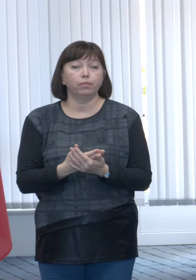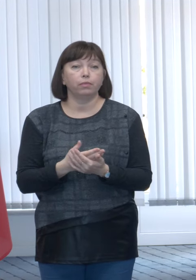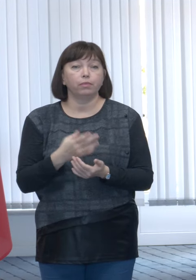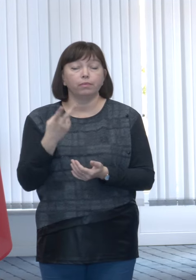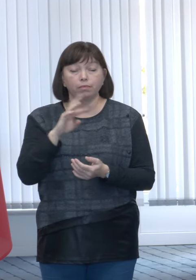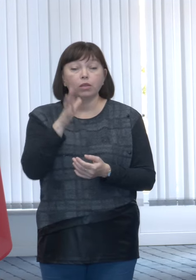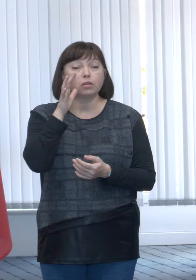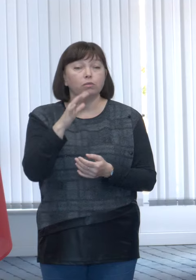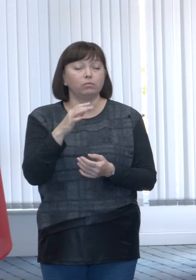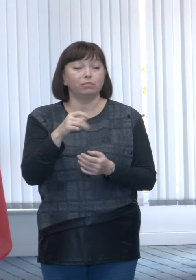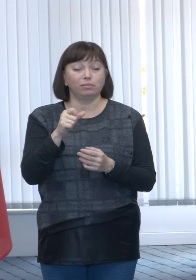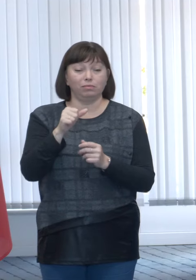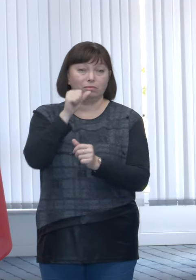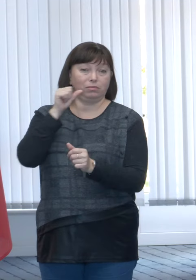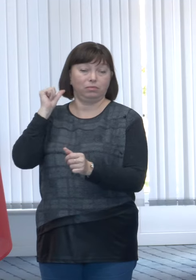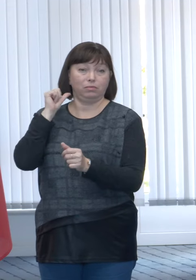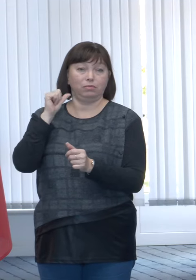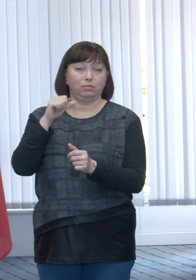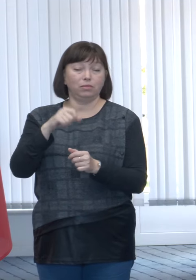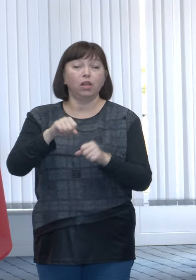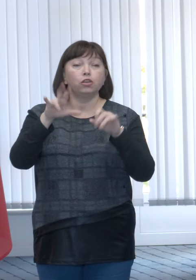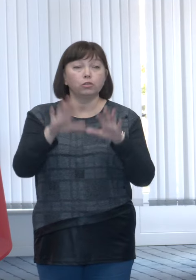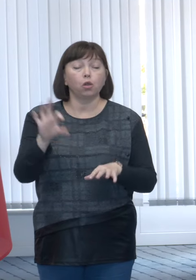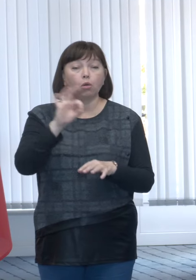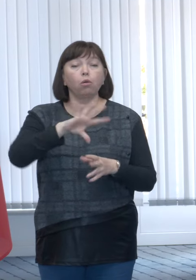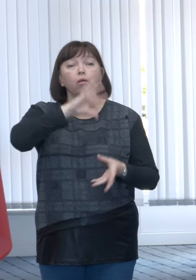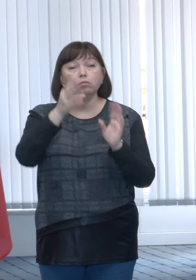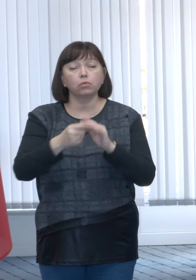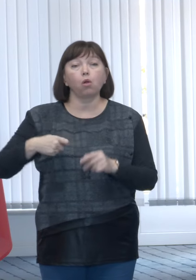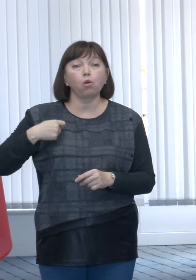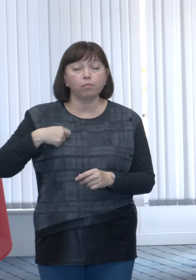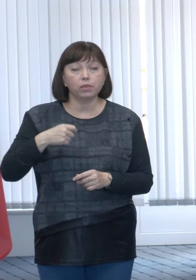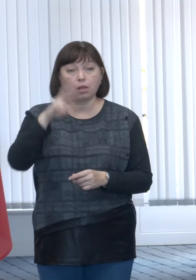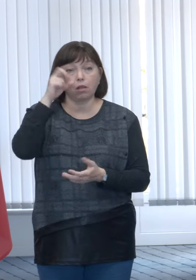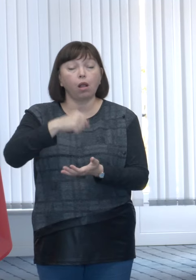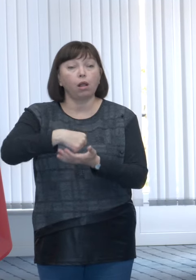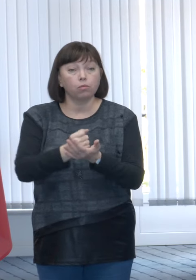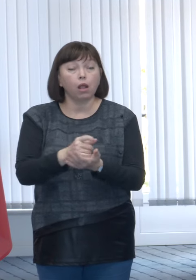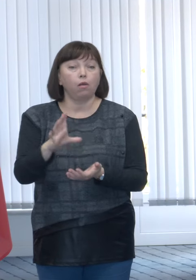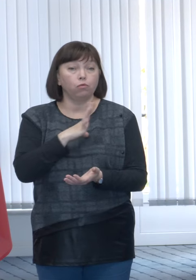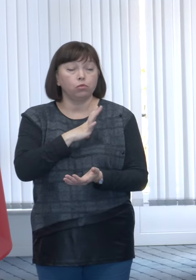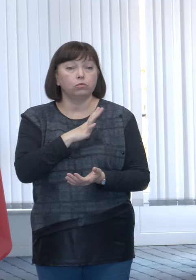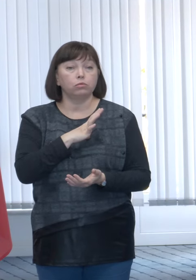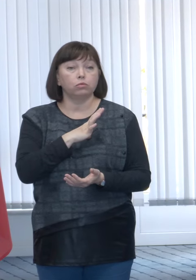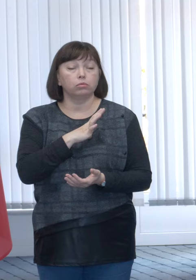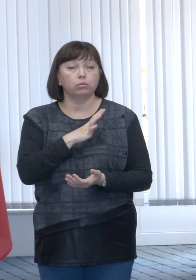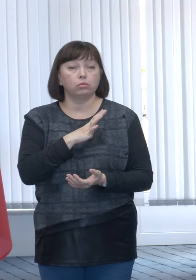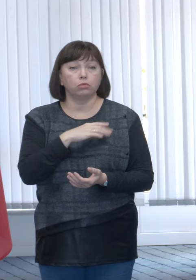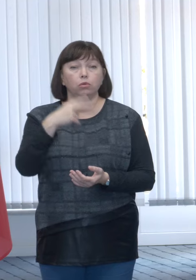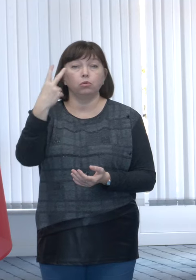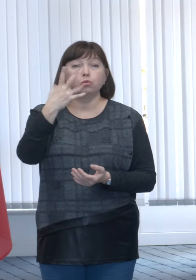pentru sezonul precedent, hotărârea cu privire la valoarea compensației în guvern, a fost aprobată în